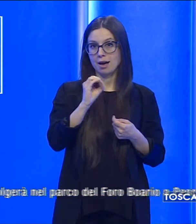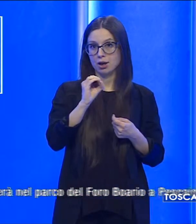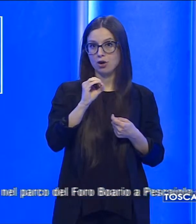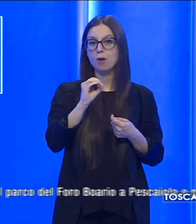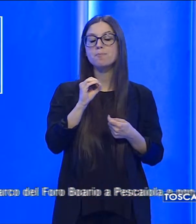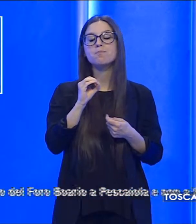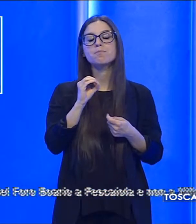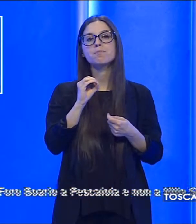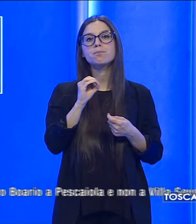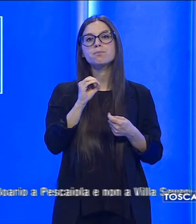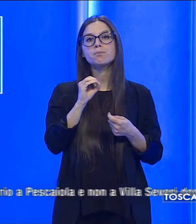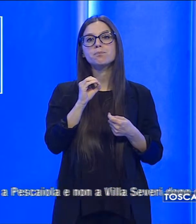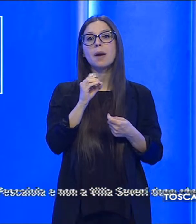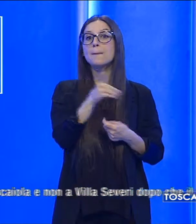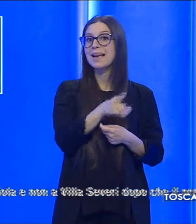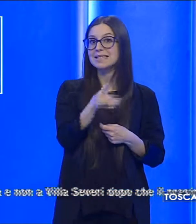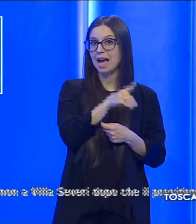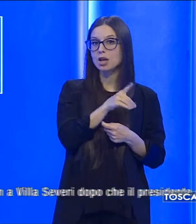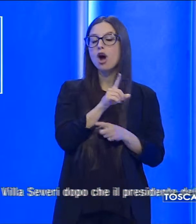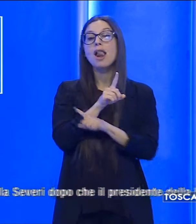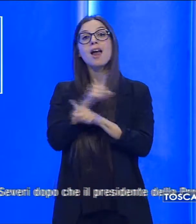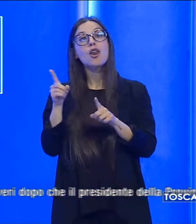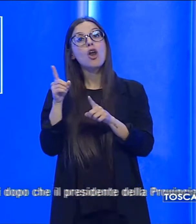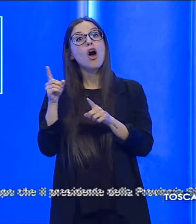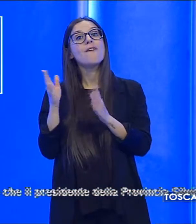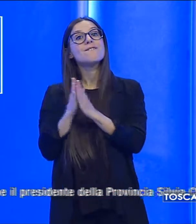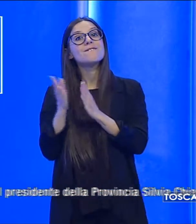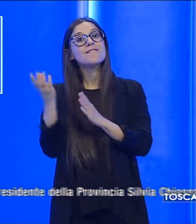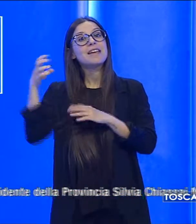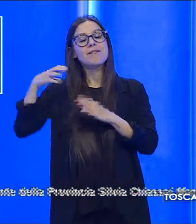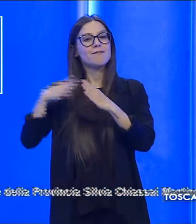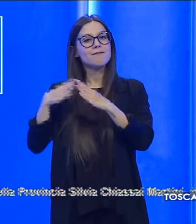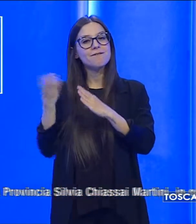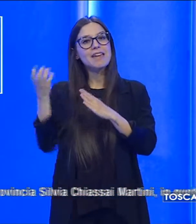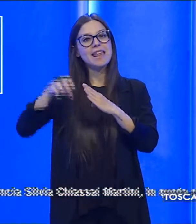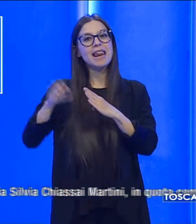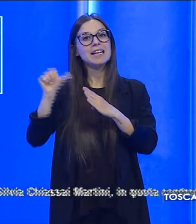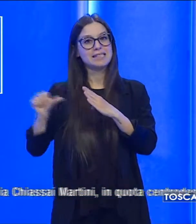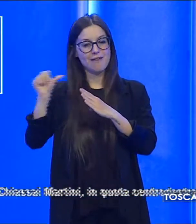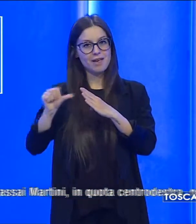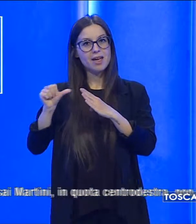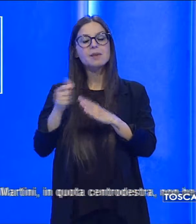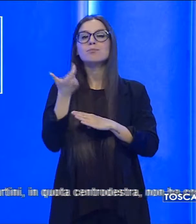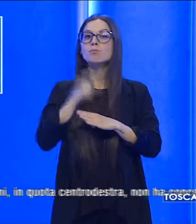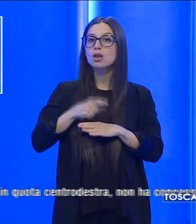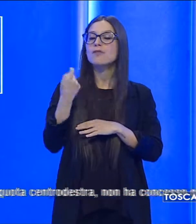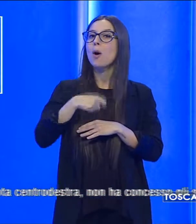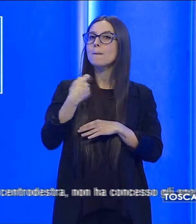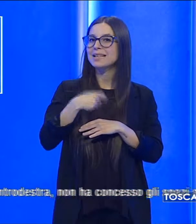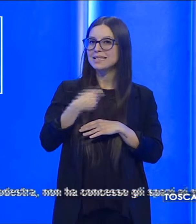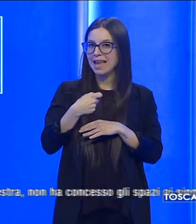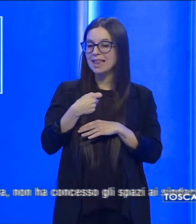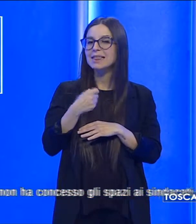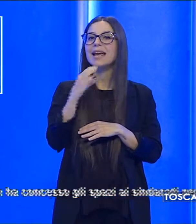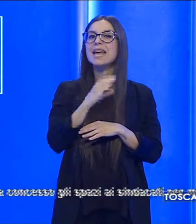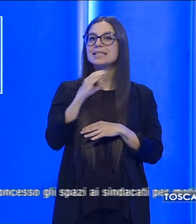Pescaiola e non a Villa Severi, dopo che il presidente della provincia Chiassai Martini,